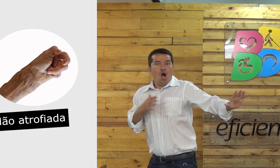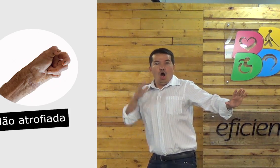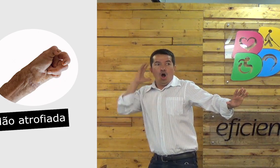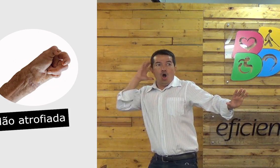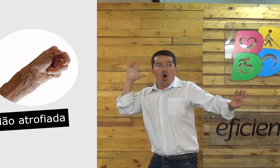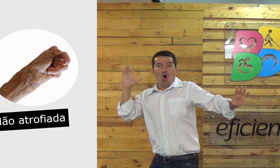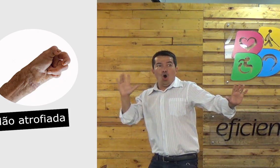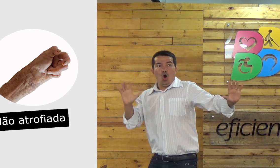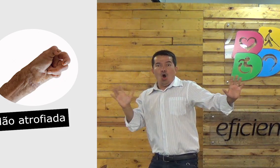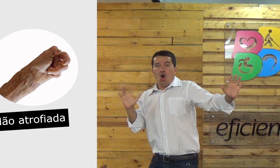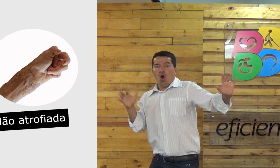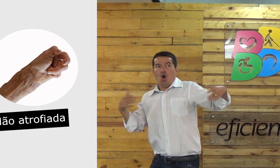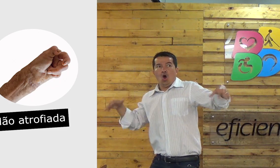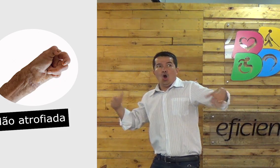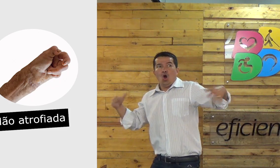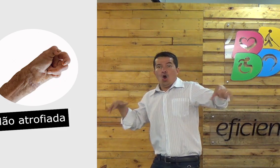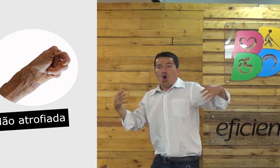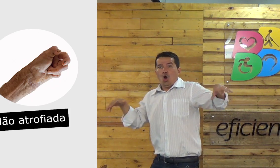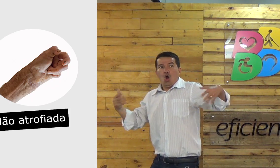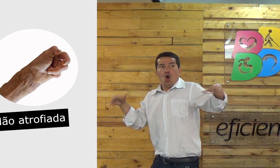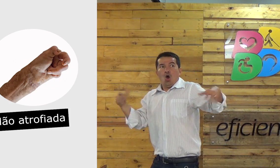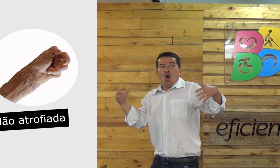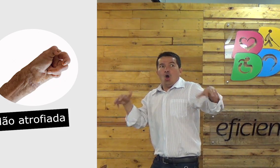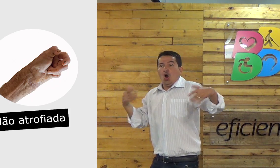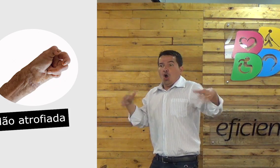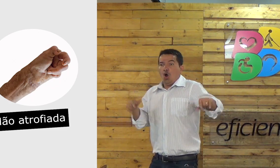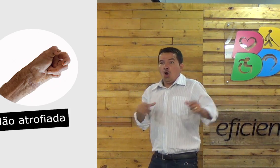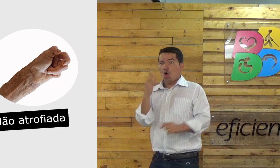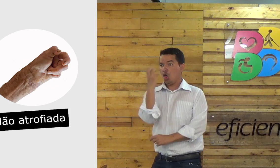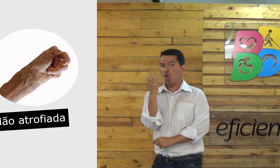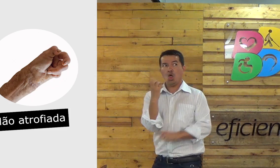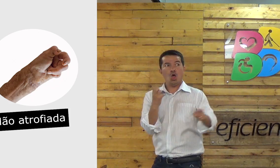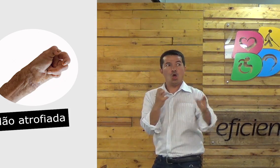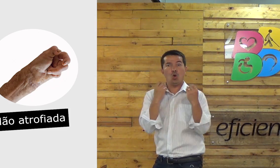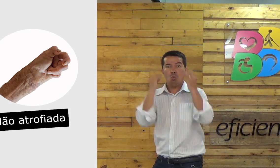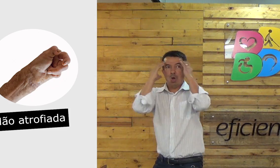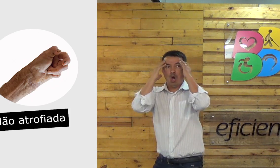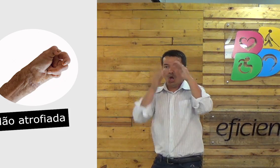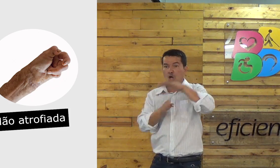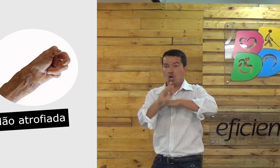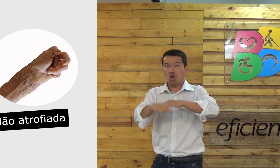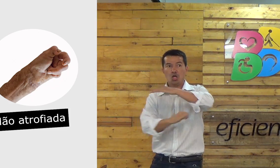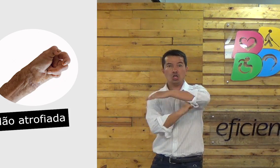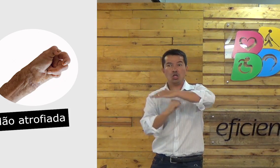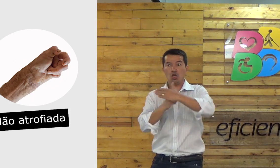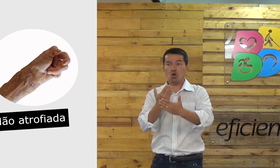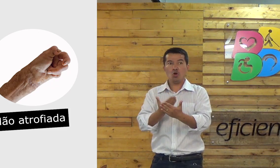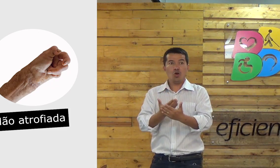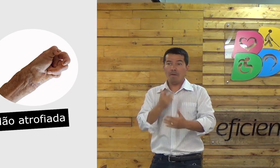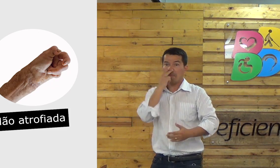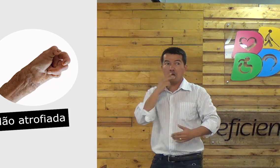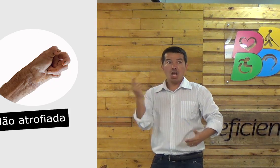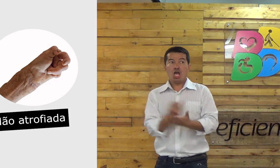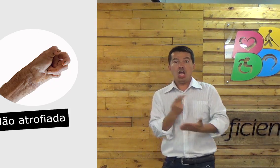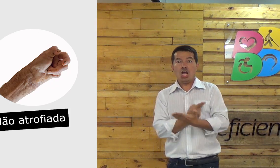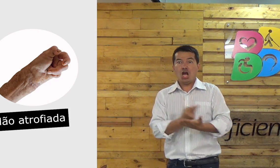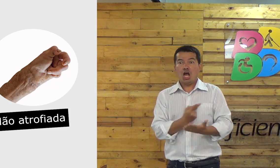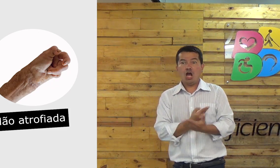Todas as pessoas ficaram assustadas. Meu Deus. Olha a mão daquele moço. Ele não pode trazer a goca. Está